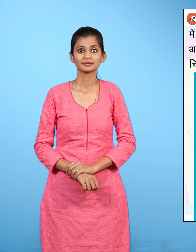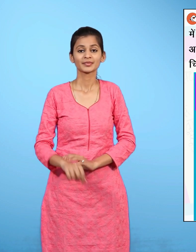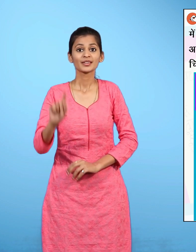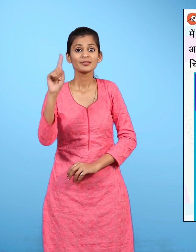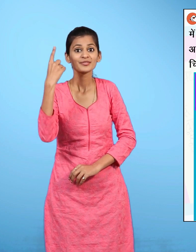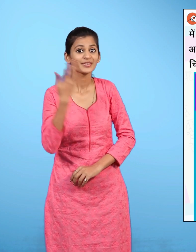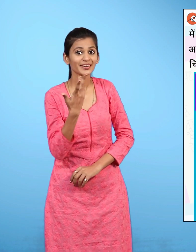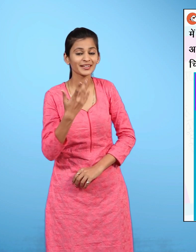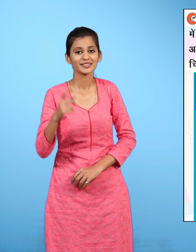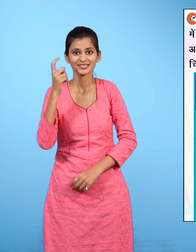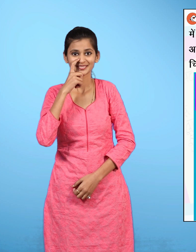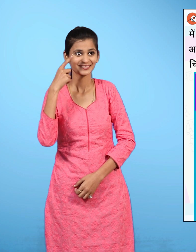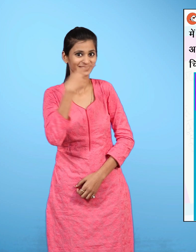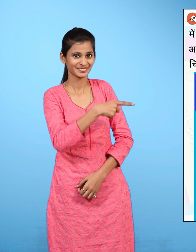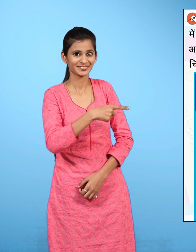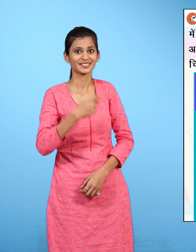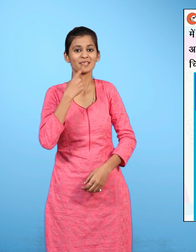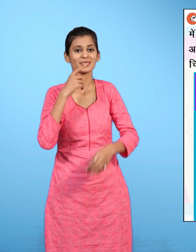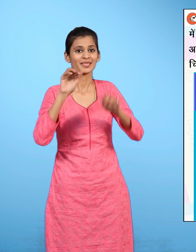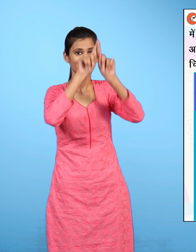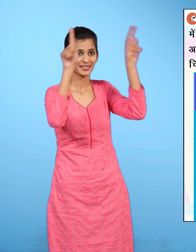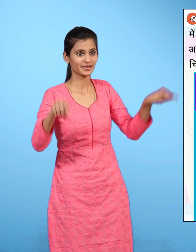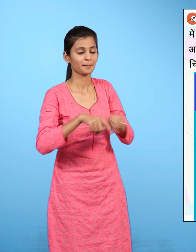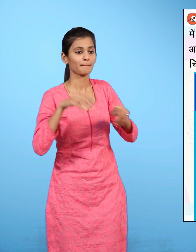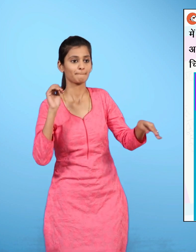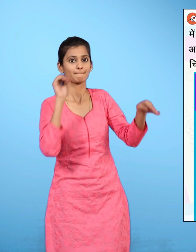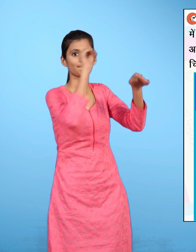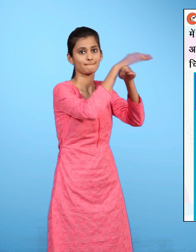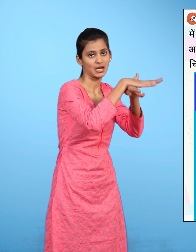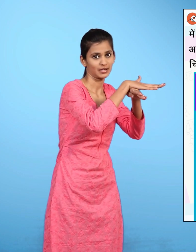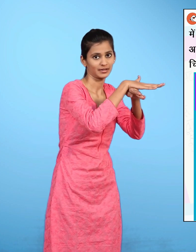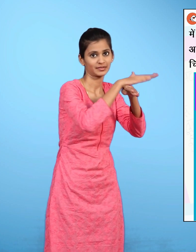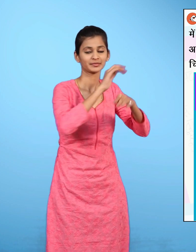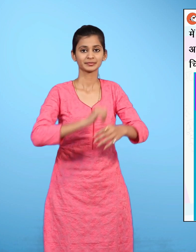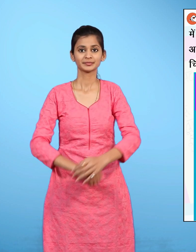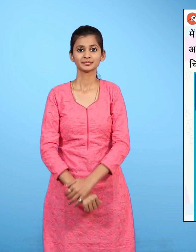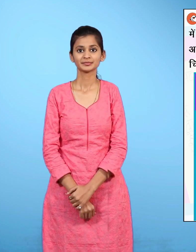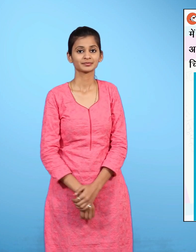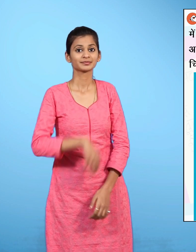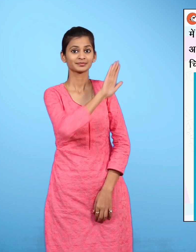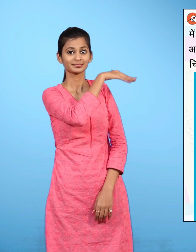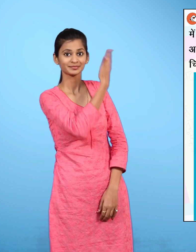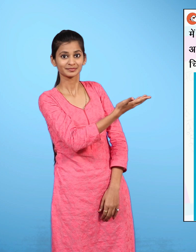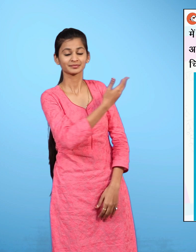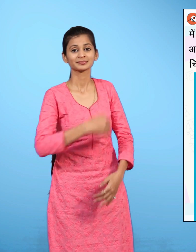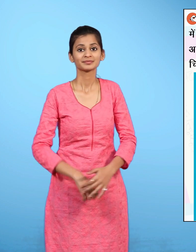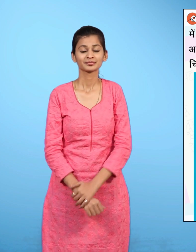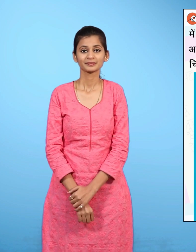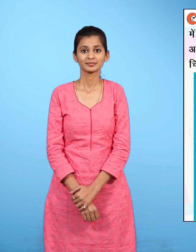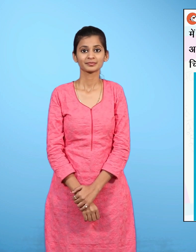पहला चित्र है रीना चित्र को लेटर बॉक्स में डाल रही है दूसरा चित्र है